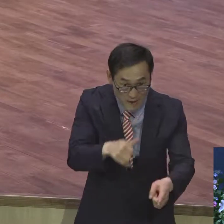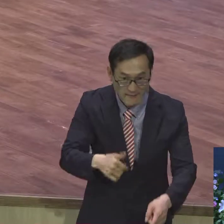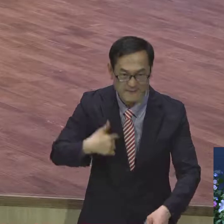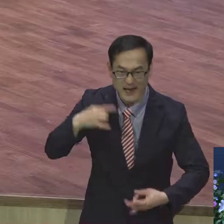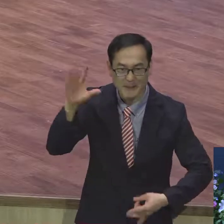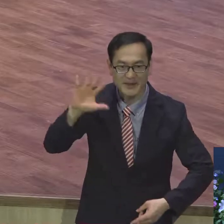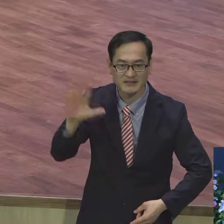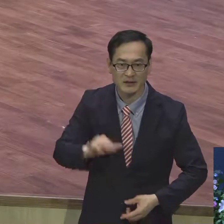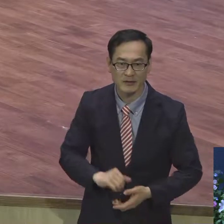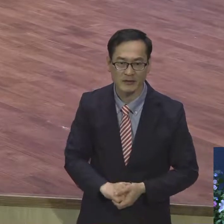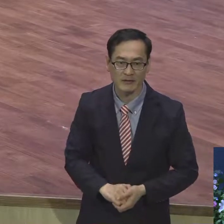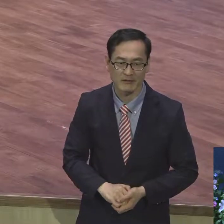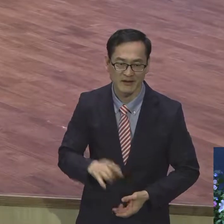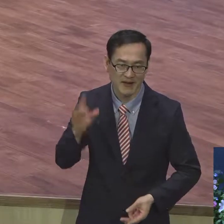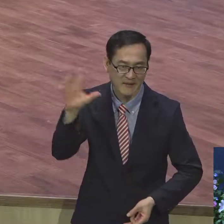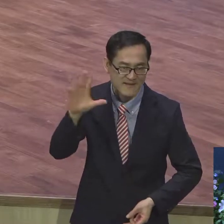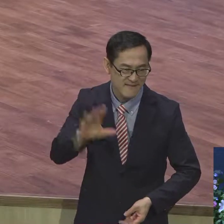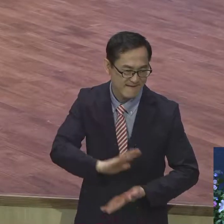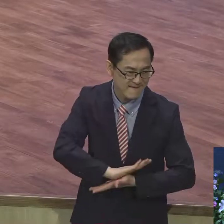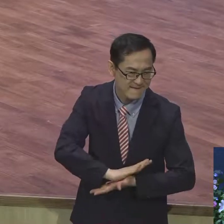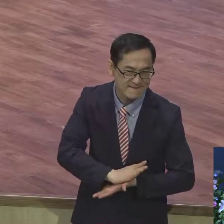성의 칼로 확 잘라버린 거지.